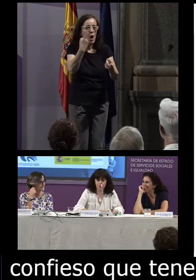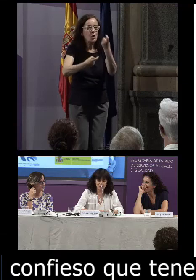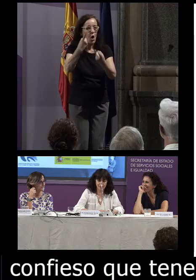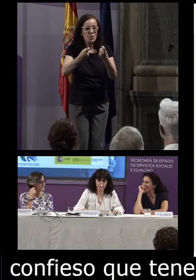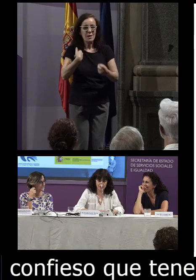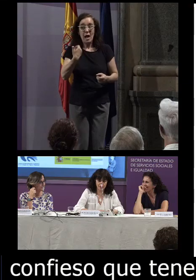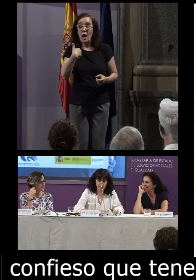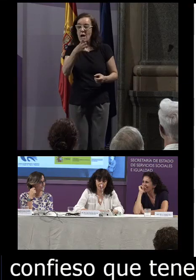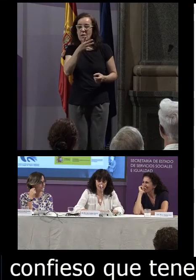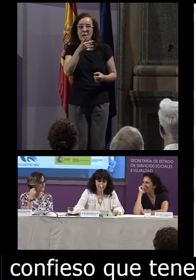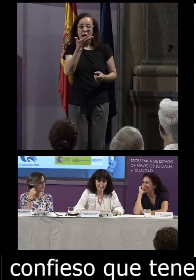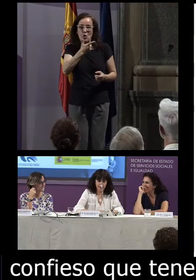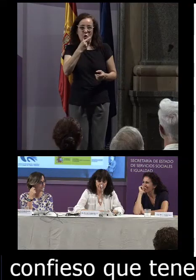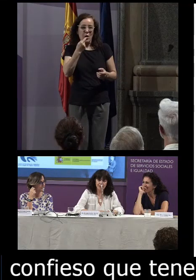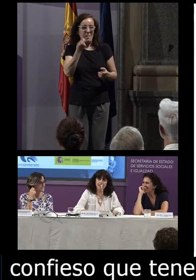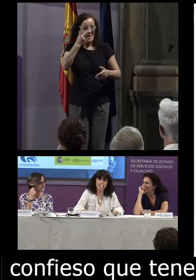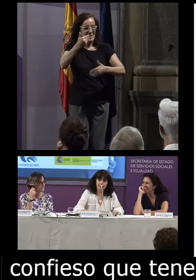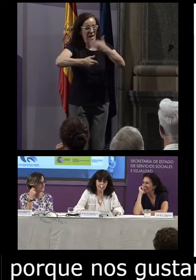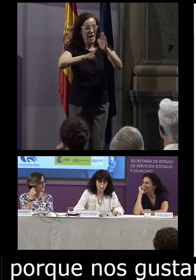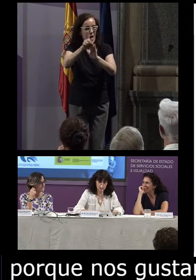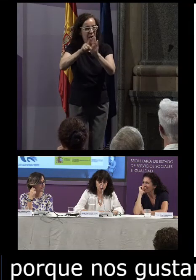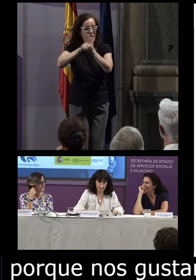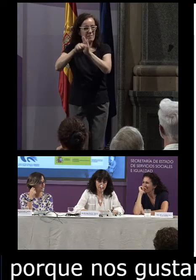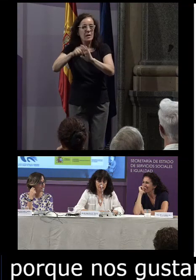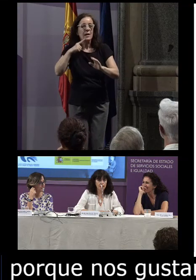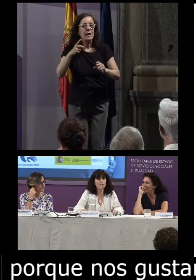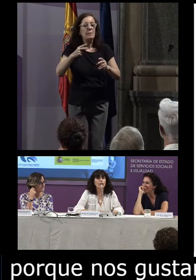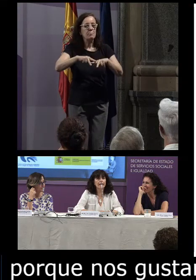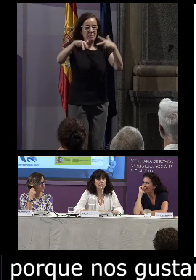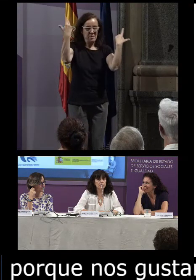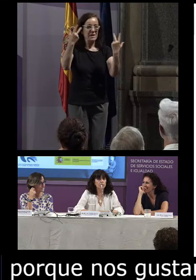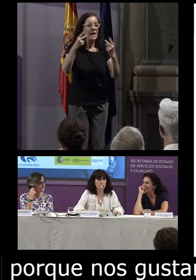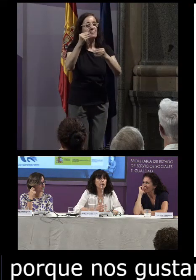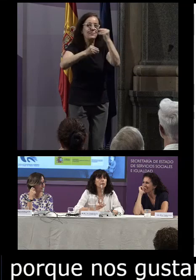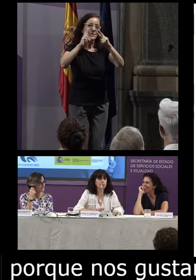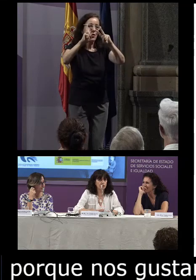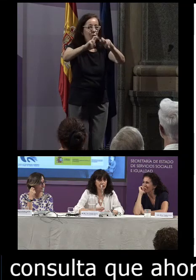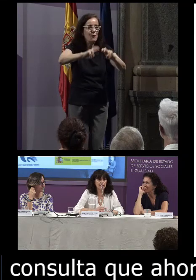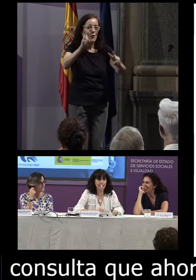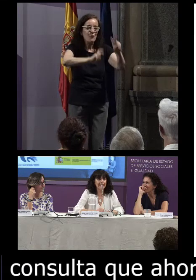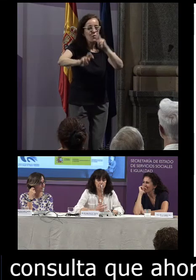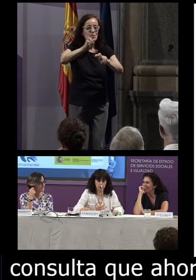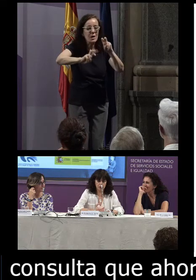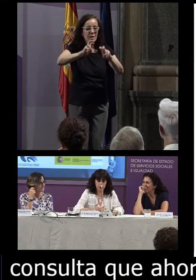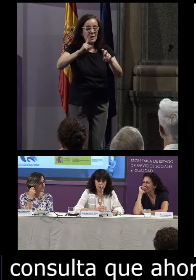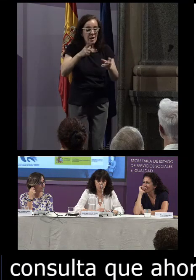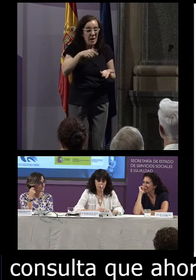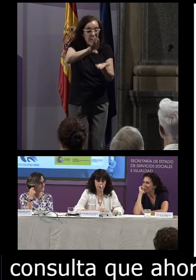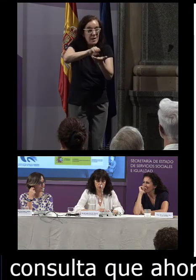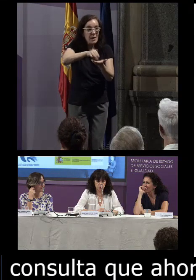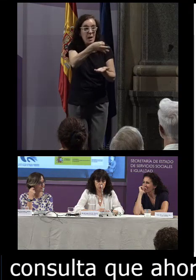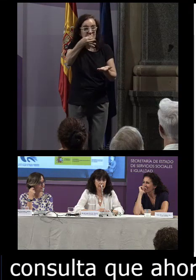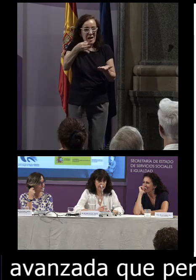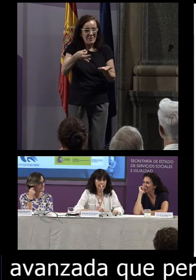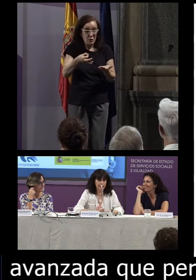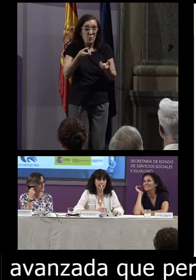conozco bastante más avanzada que permita la realización de búsquedas lo que llamamos que podamos proceder a la explotación adecuada del